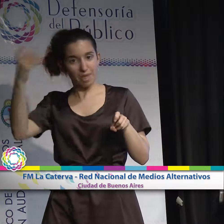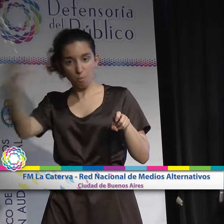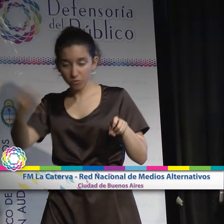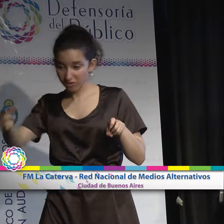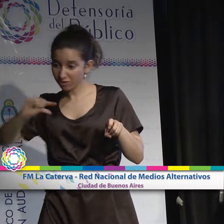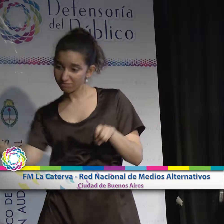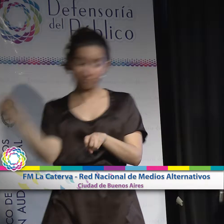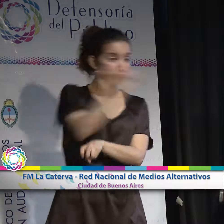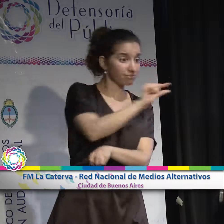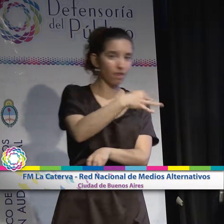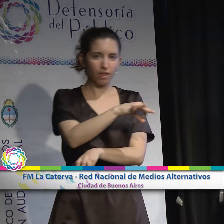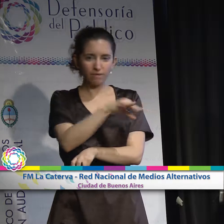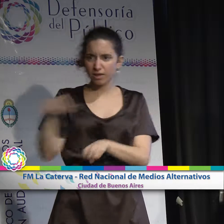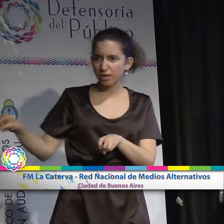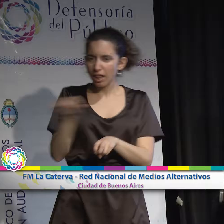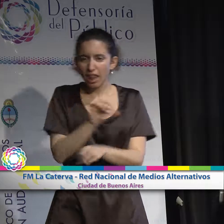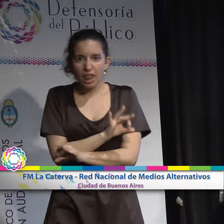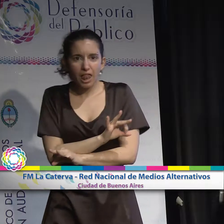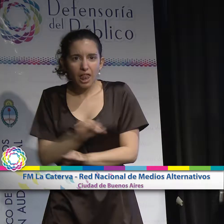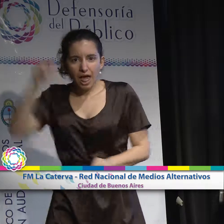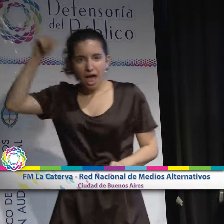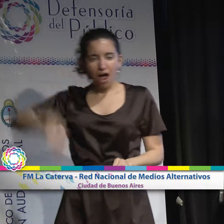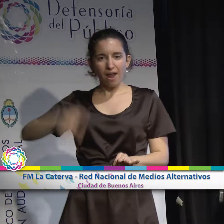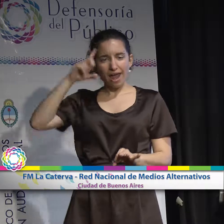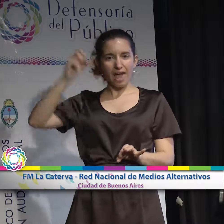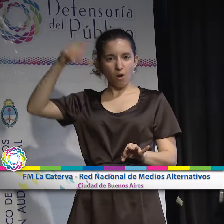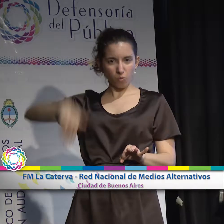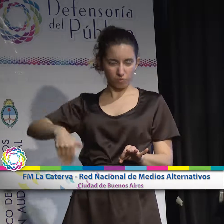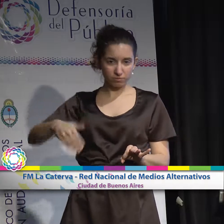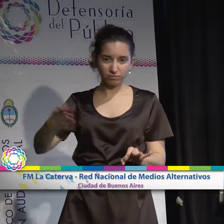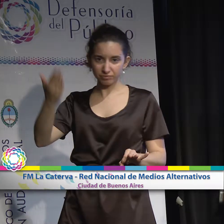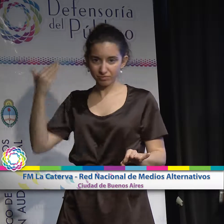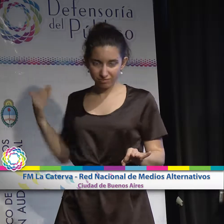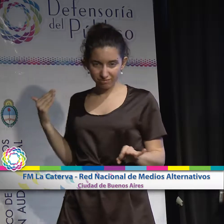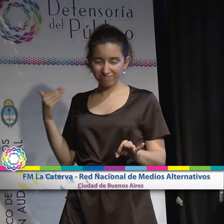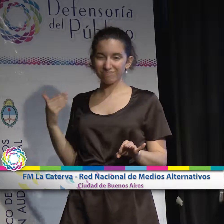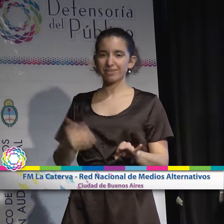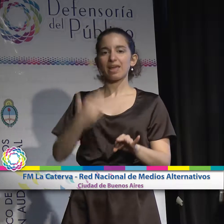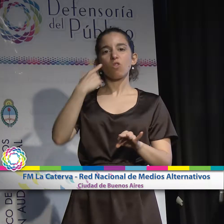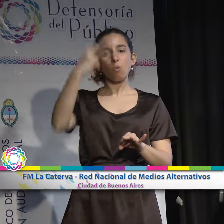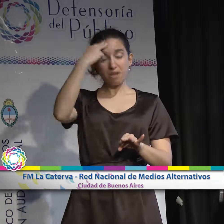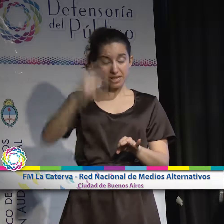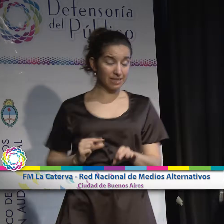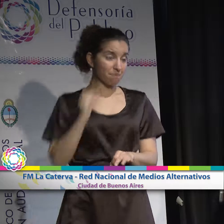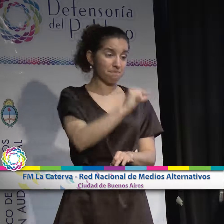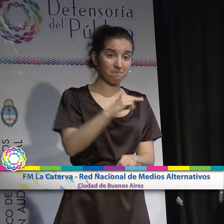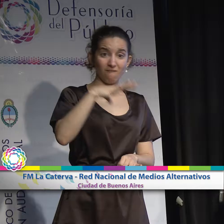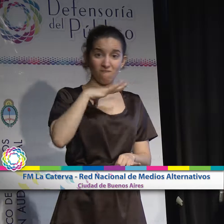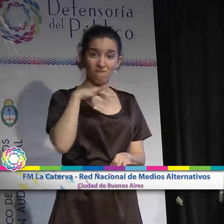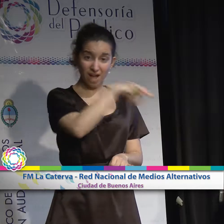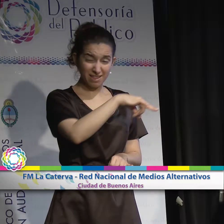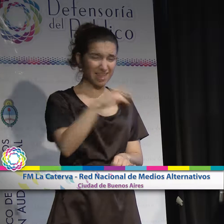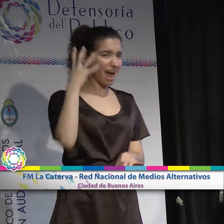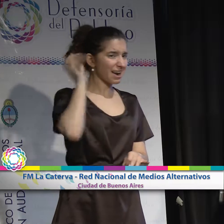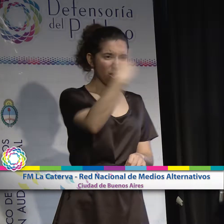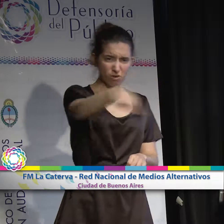sin fines de lucro. Cuando la actual gestión asumió, quedaban en algunos casos segunda cuota de estos fondos ya asignados por pagar, a cientos de